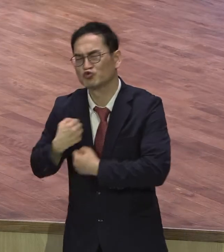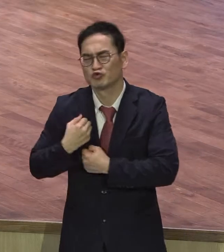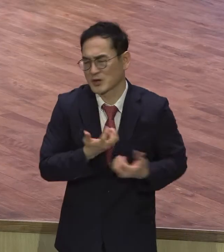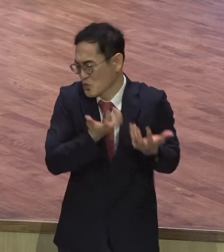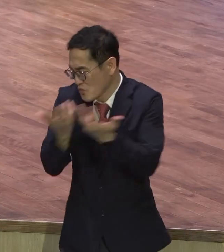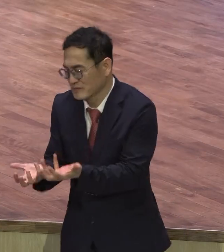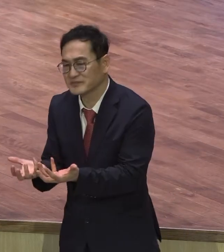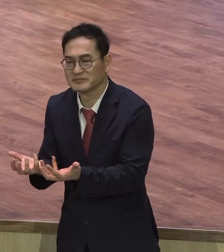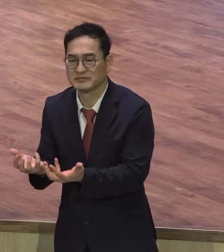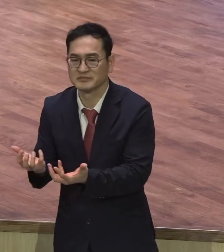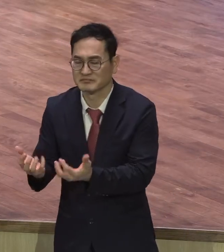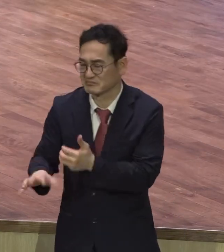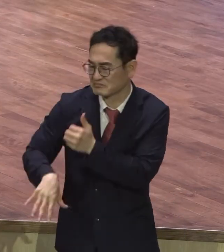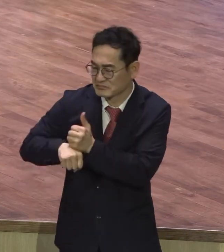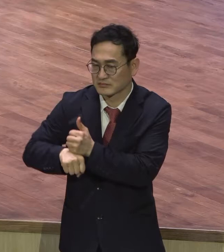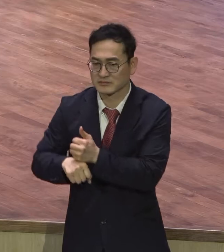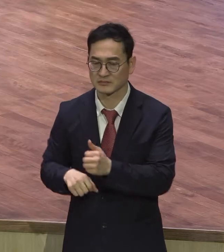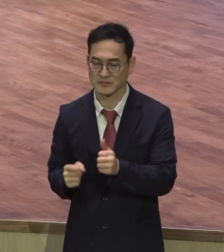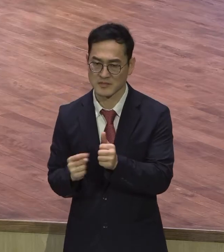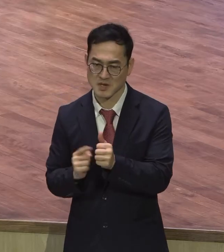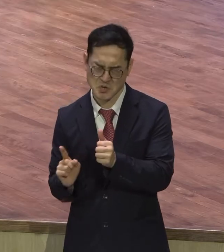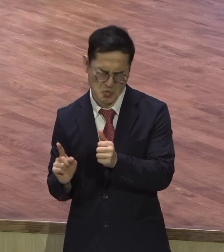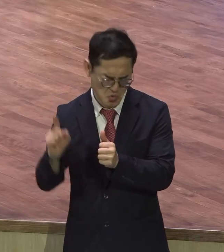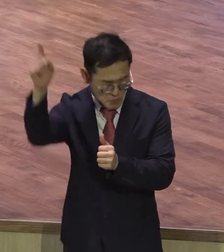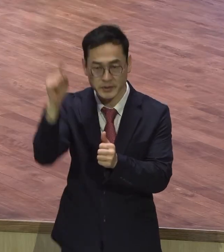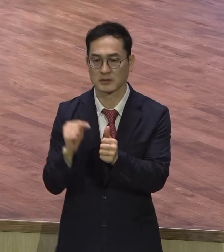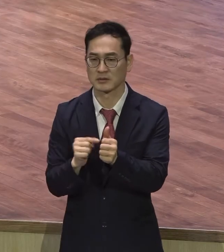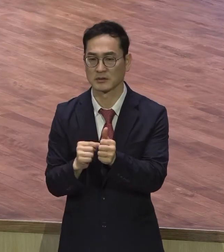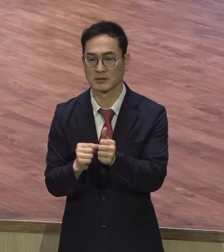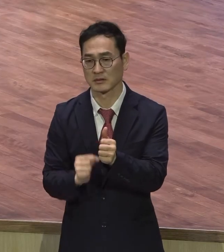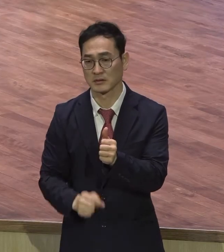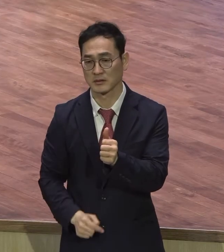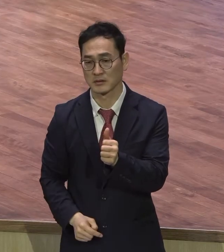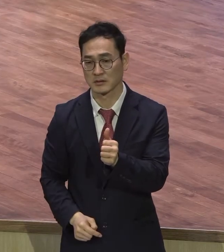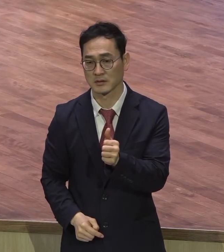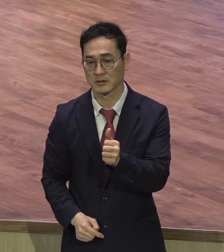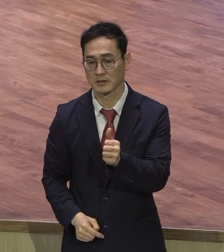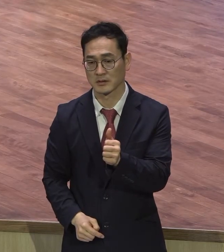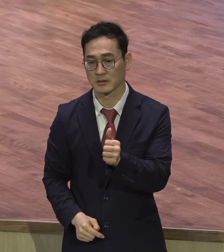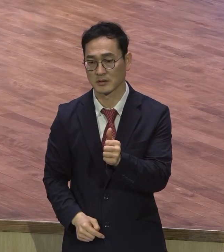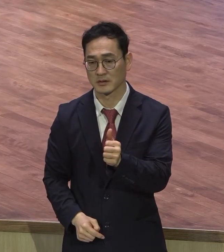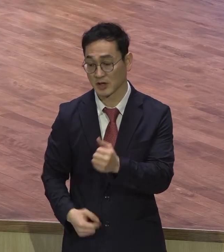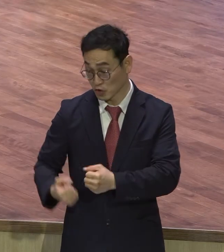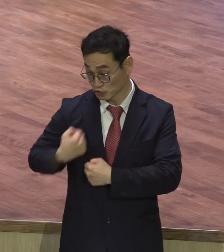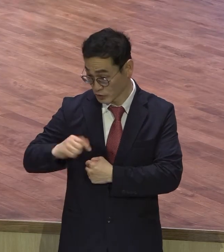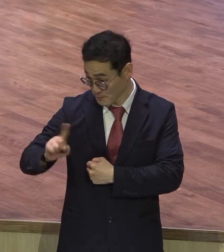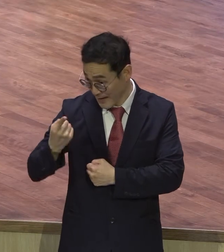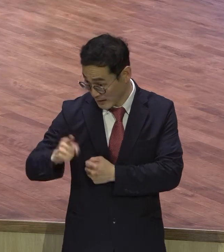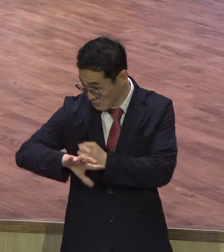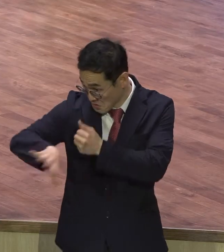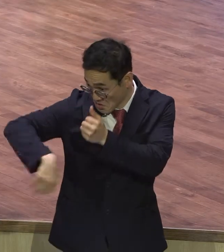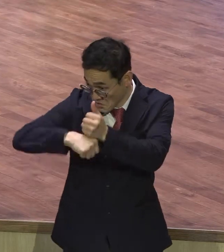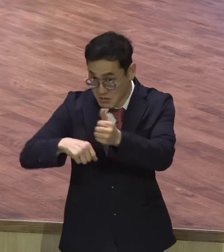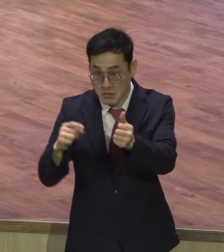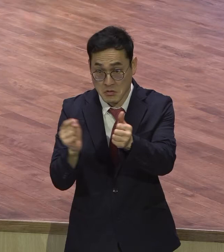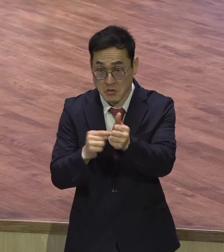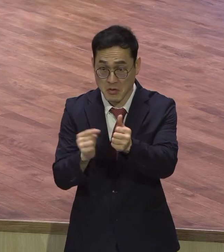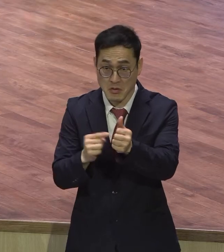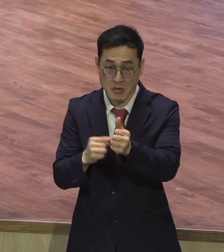엘리터죠. 최고 엘리터. 로마 장교다 그러면 그 당시로서는 세계에서 최고 엘리터가 장교가